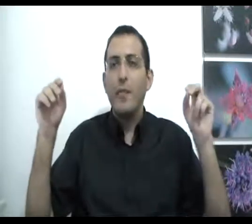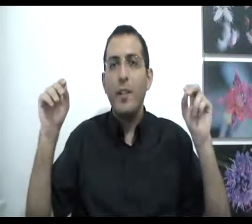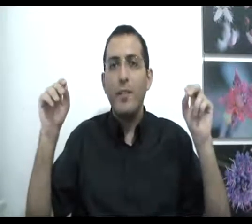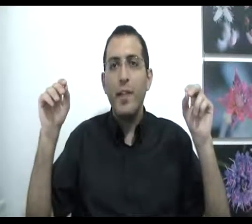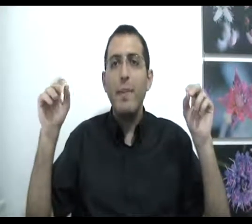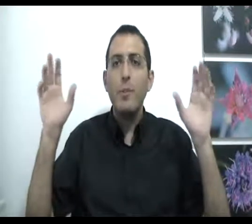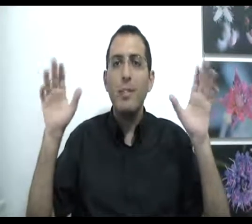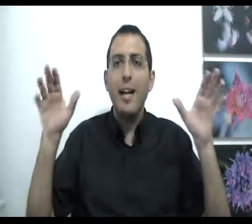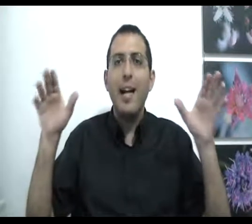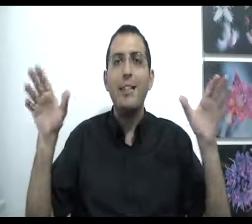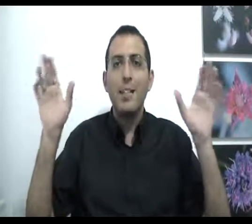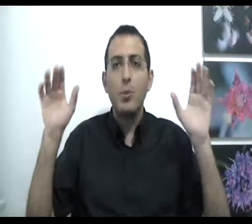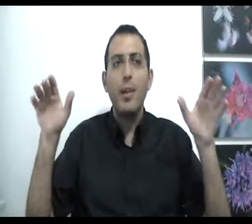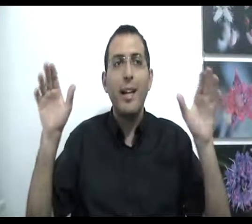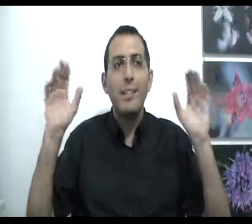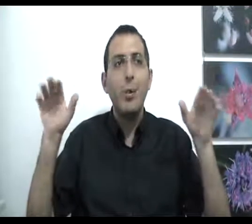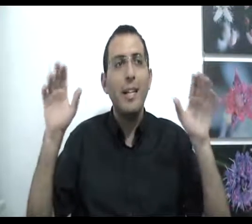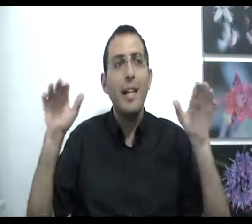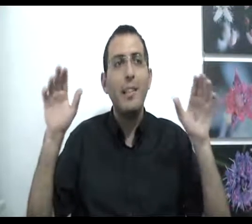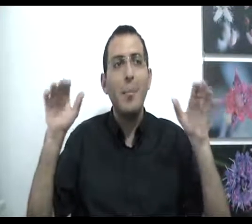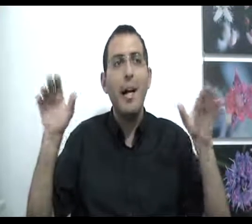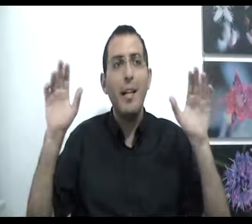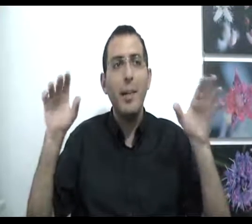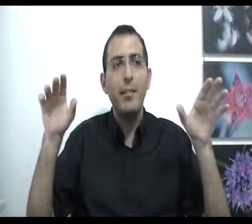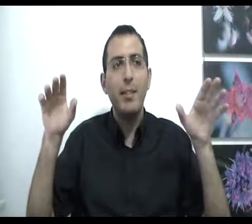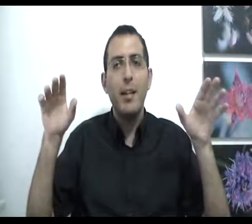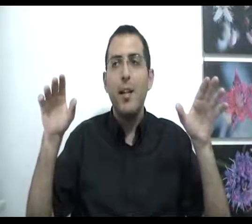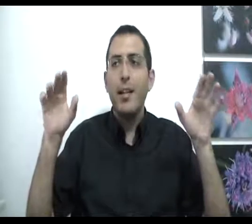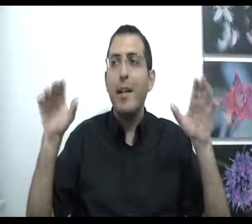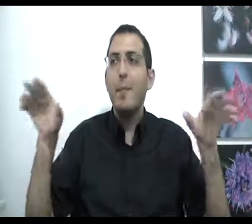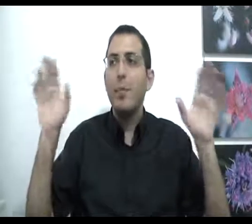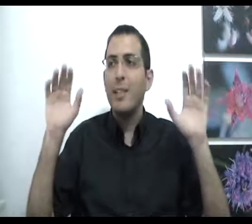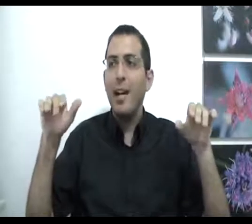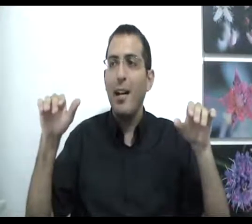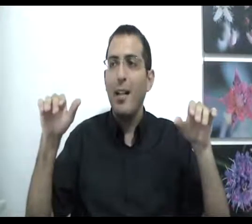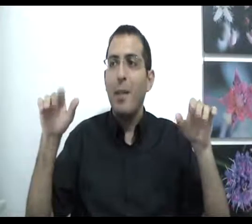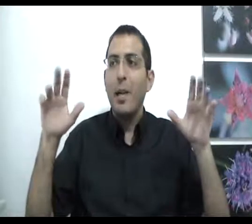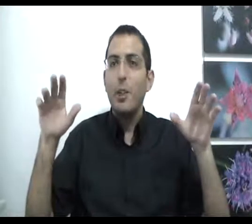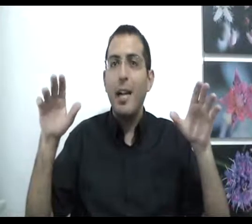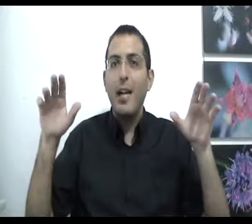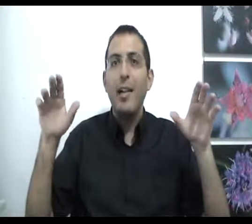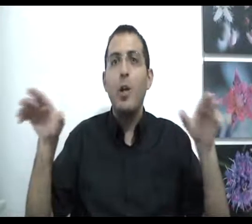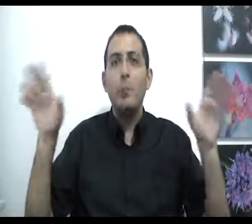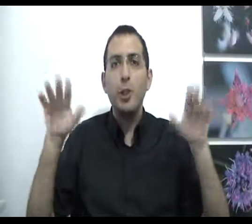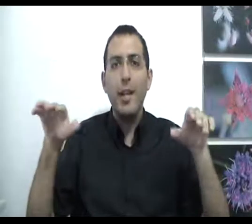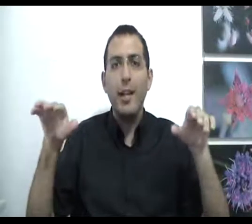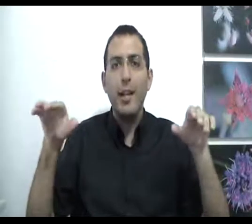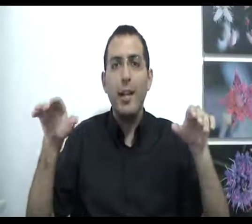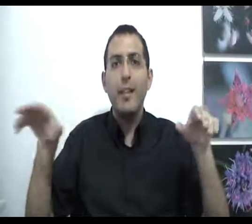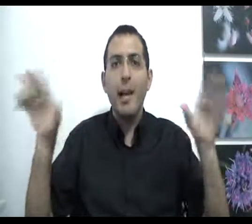ואם היא מוזרה אז רצוי לדעת מה האמת גם אם היא מוזרה מאשר לחיות בשקר גם